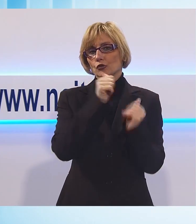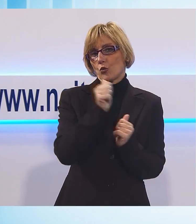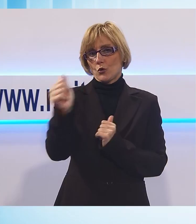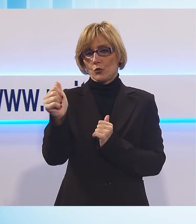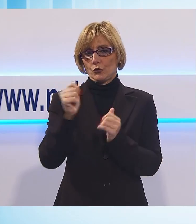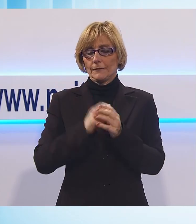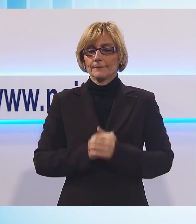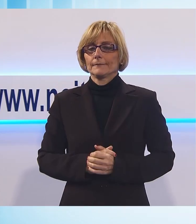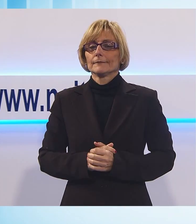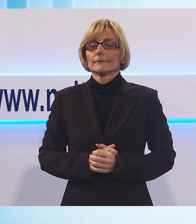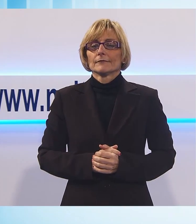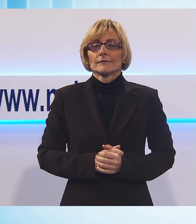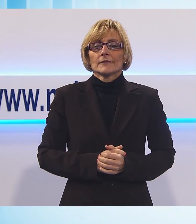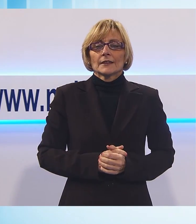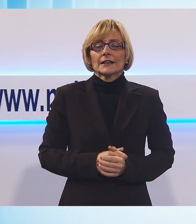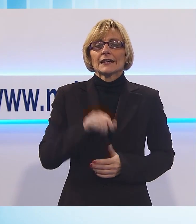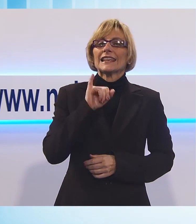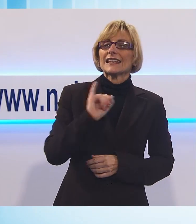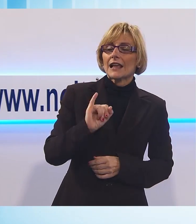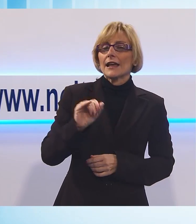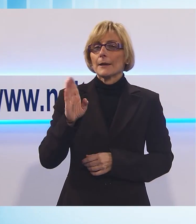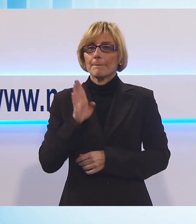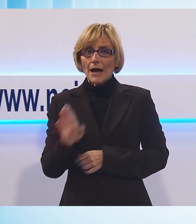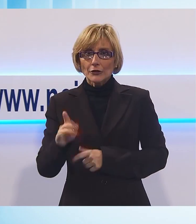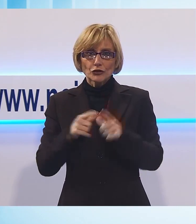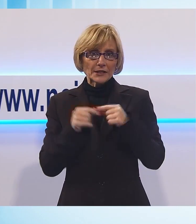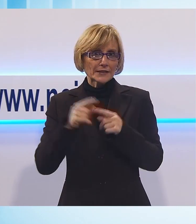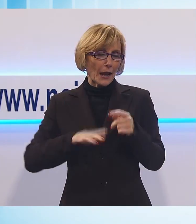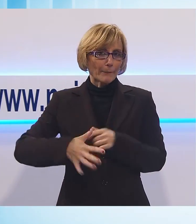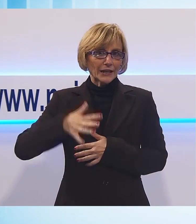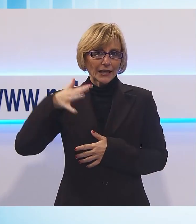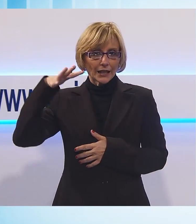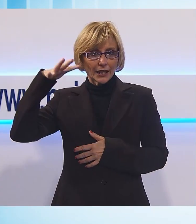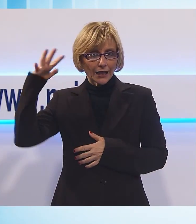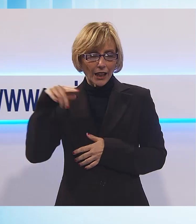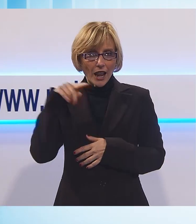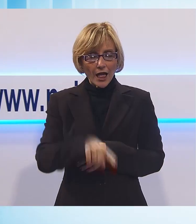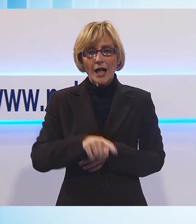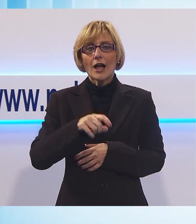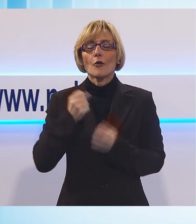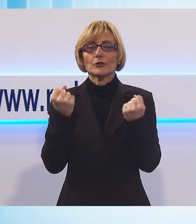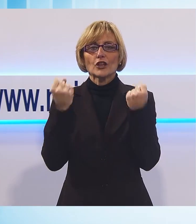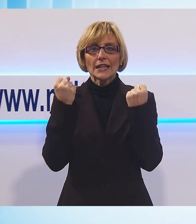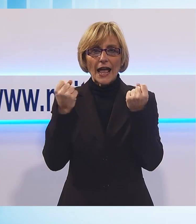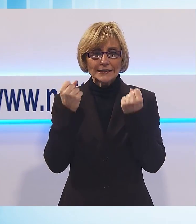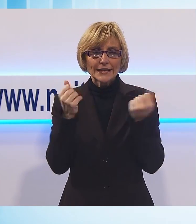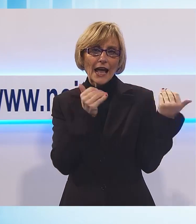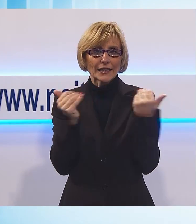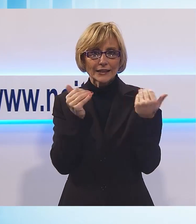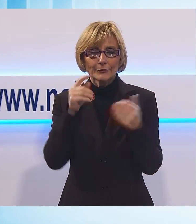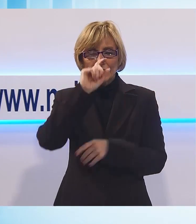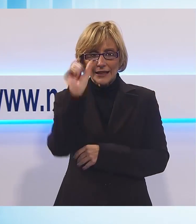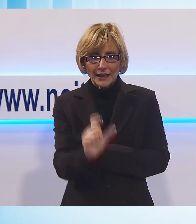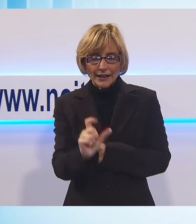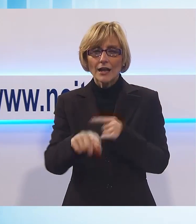Brilla la stella del trofeo Irene Bacci, weekend al pala tagliate col gota della ginnastica ritmica italiana, la manifestazione